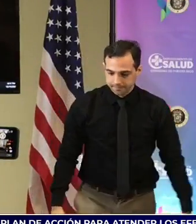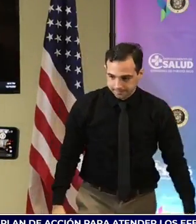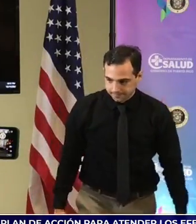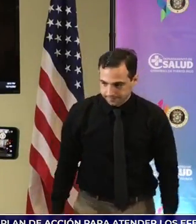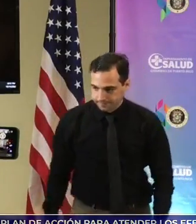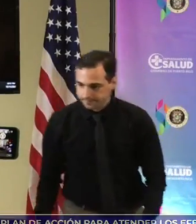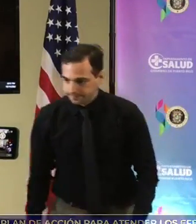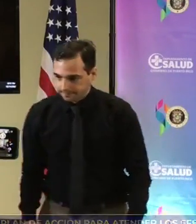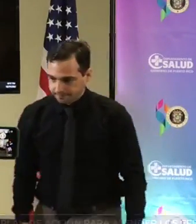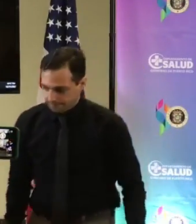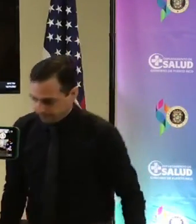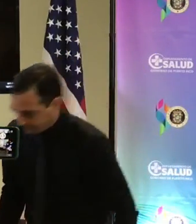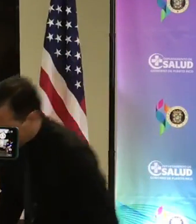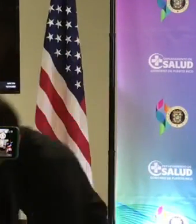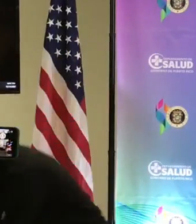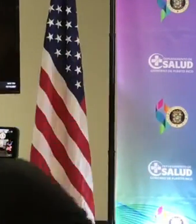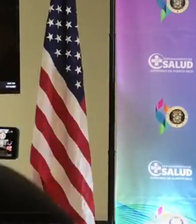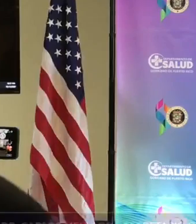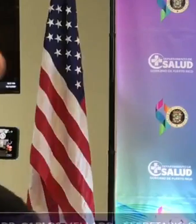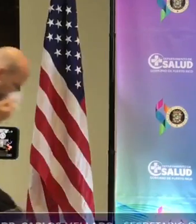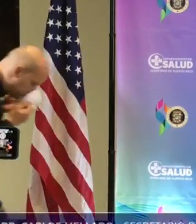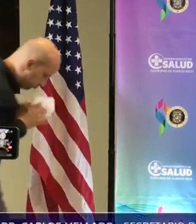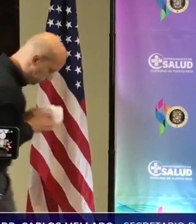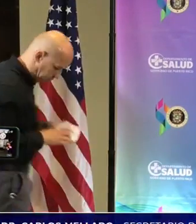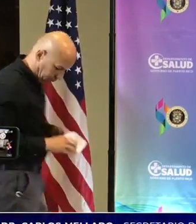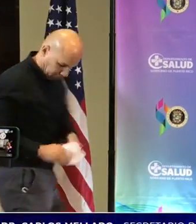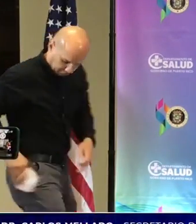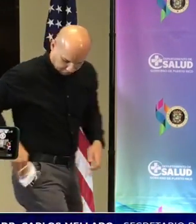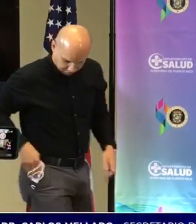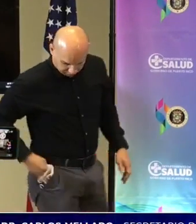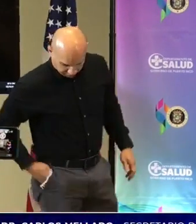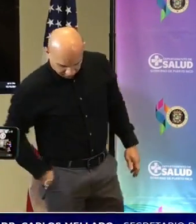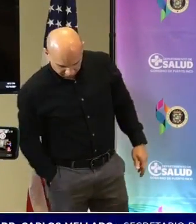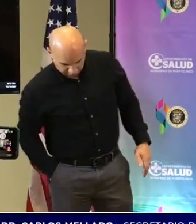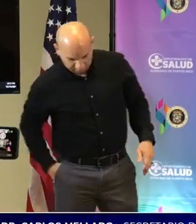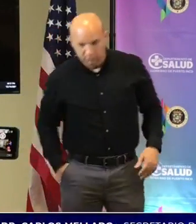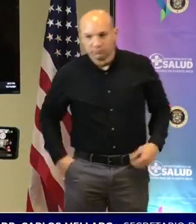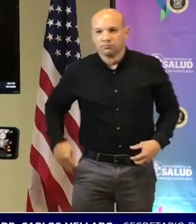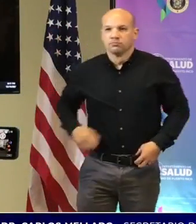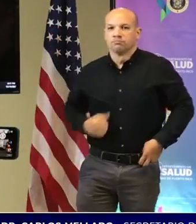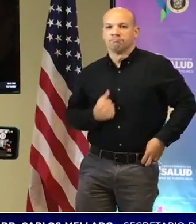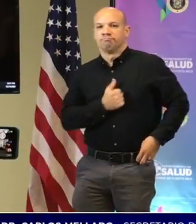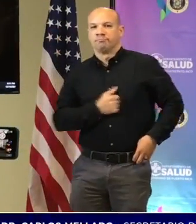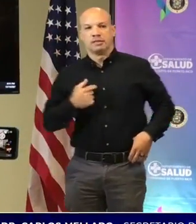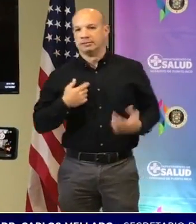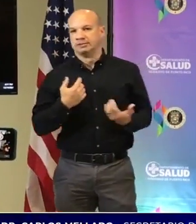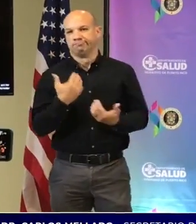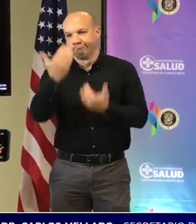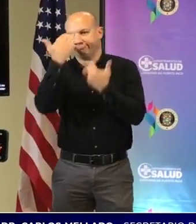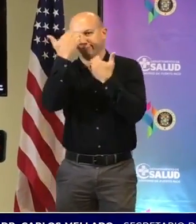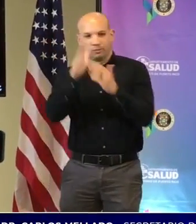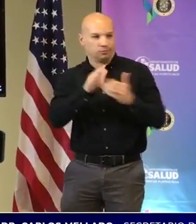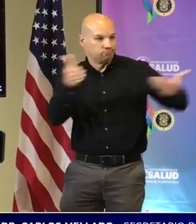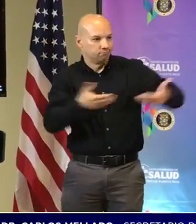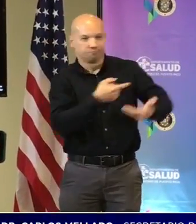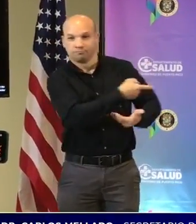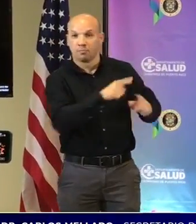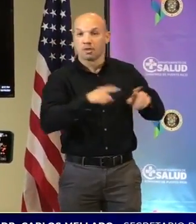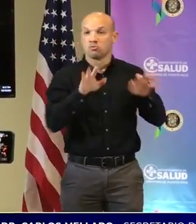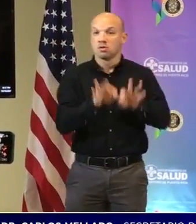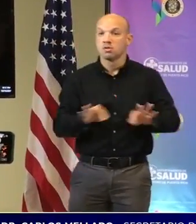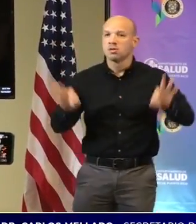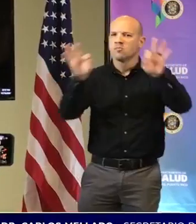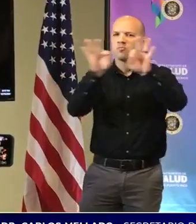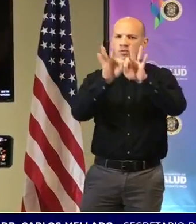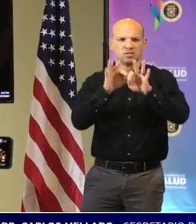Antes de continuar, y perdonen, el señor Martín Montoya, el fideicomiso se me olvidó presentarlo. Es importante, ¿verdad? Esto es un acuerdo que estamos